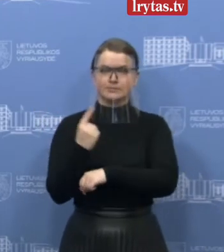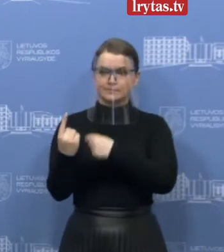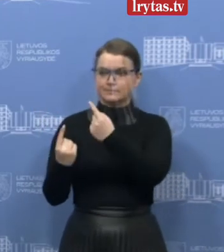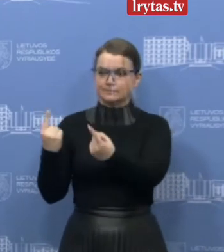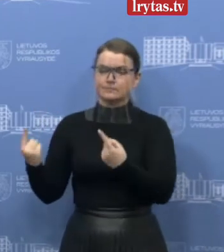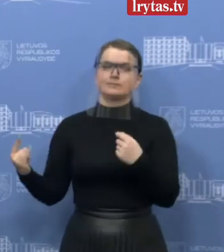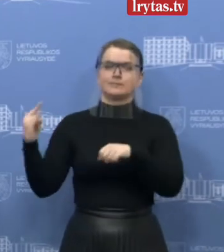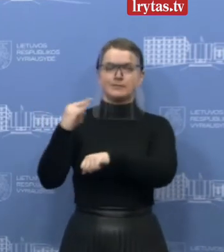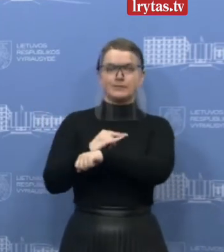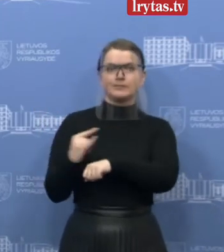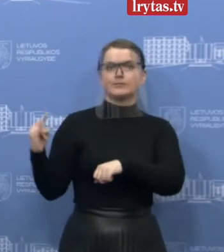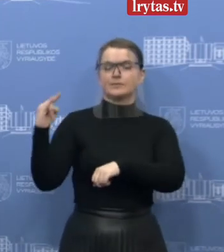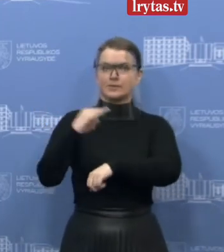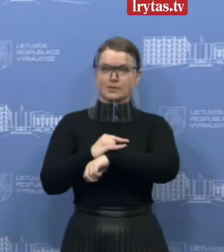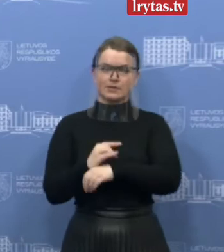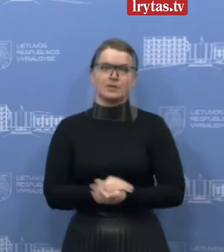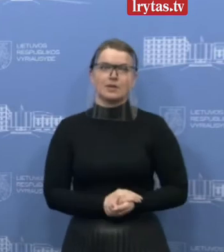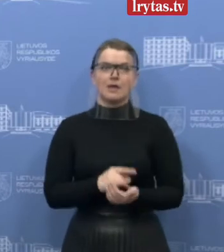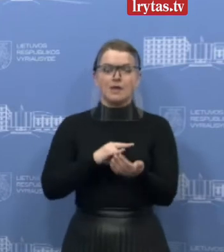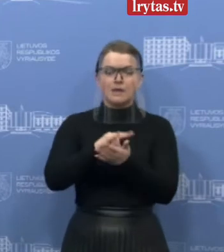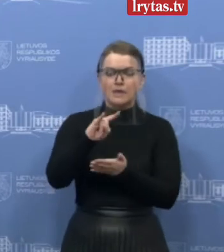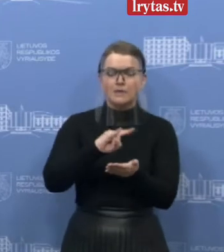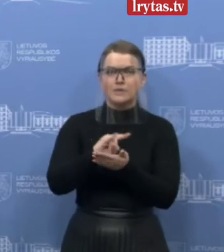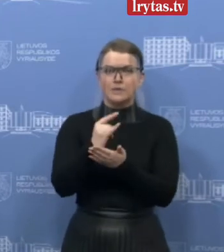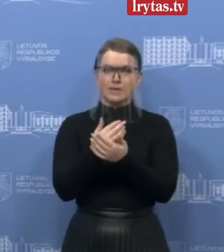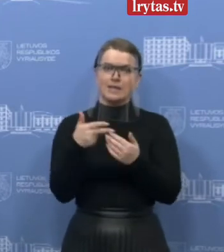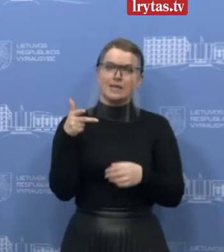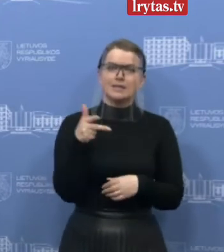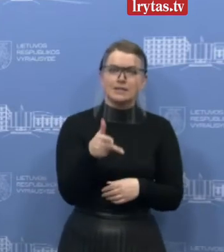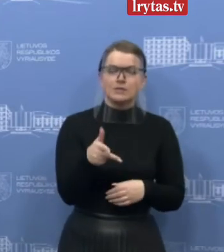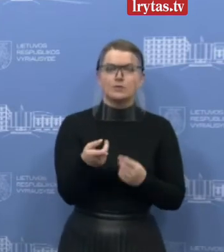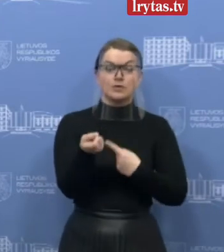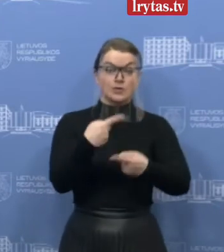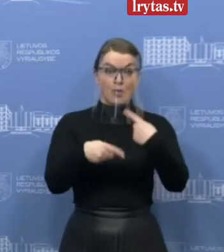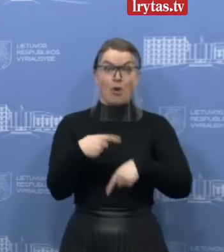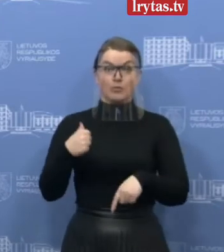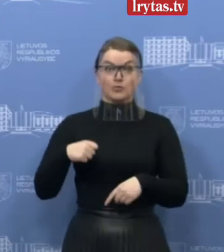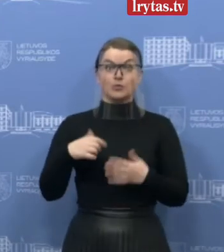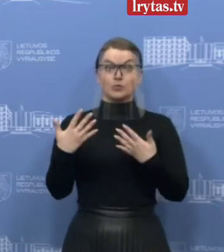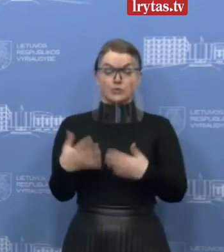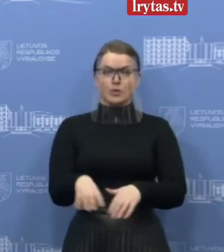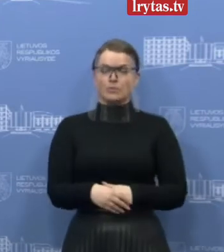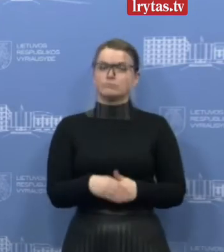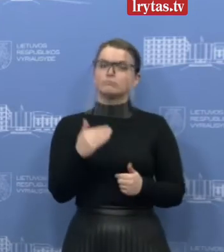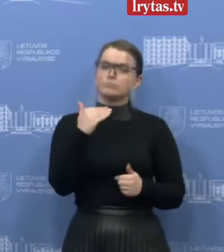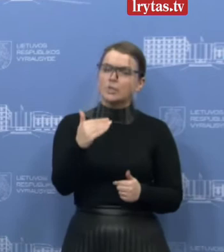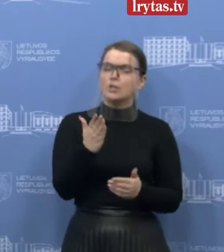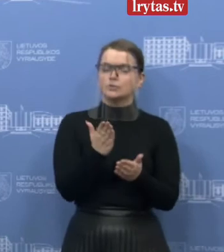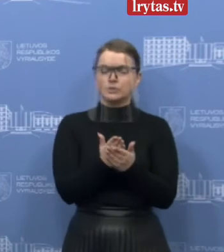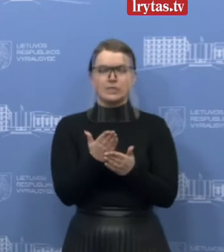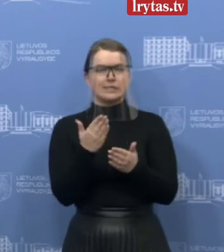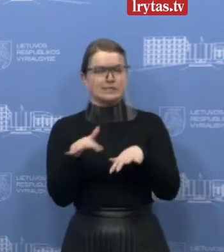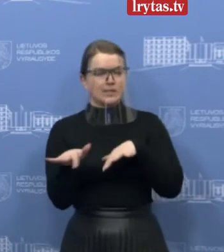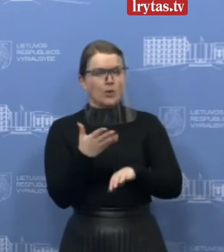po Lietuvą, daugiau nei 3000 sugrįžusiųjų. Buvo ypač sudėtingų logistinių